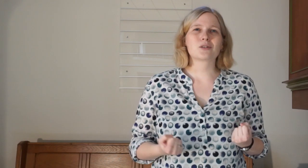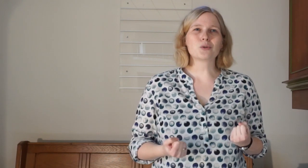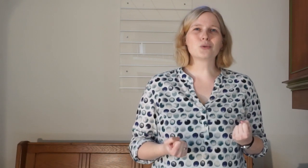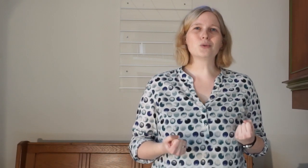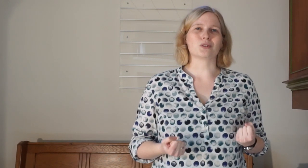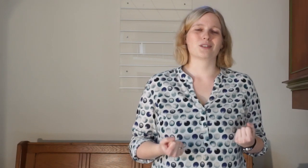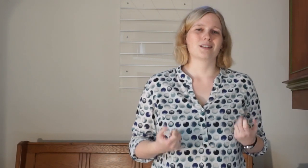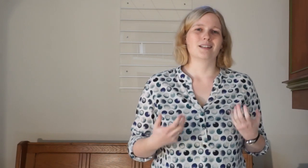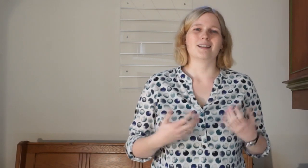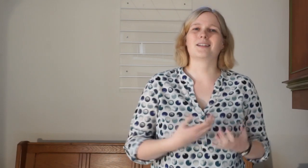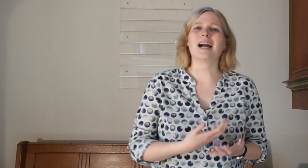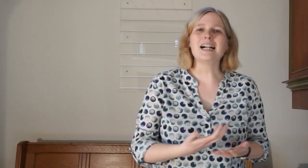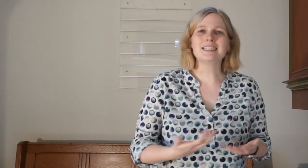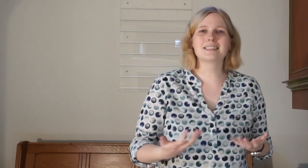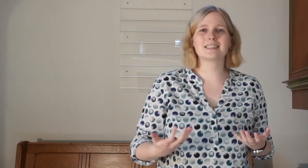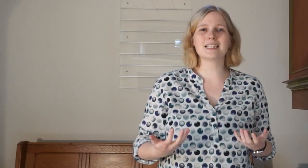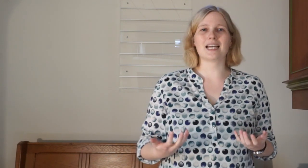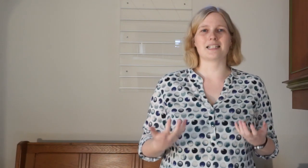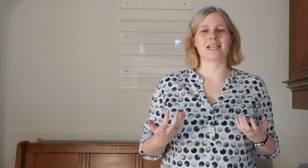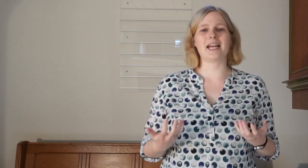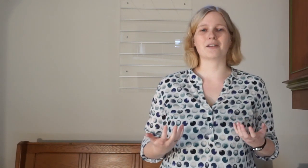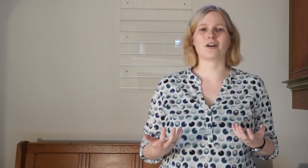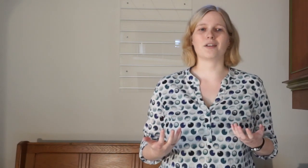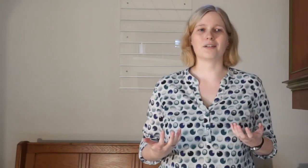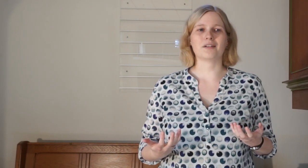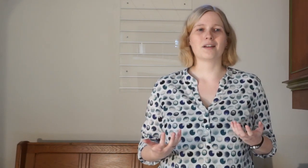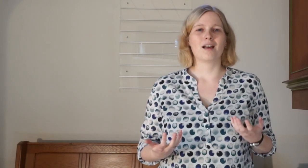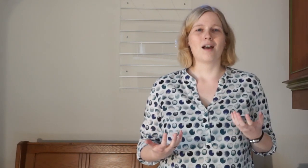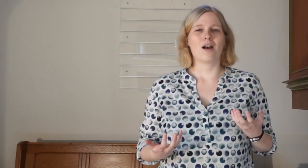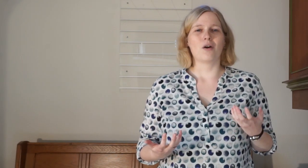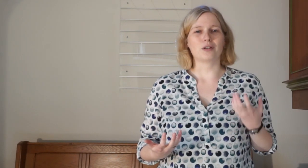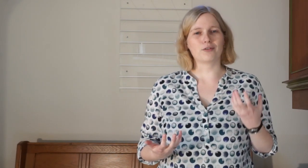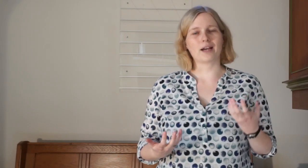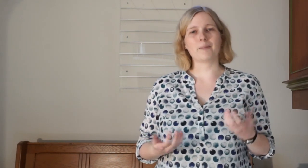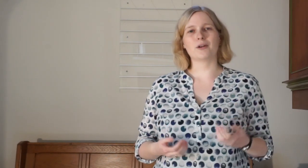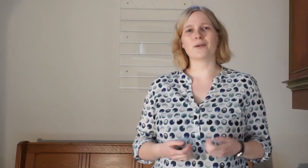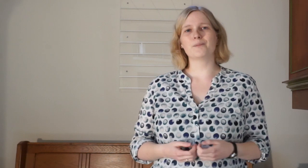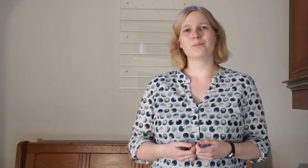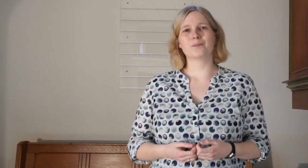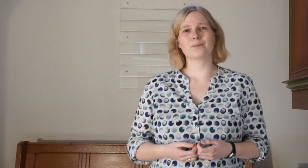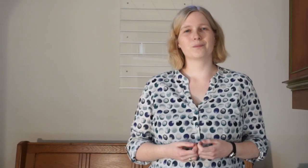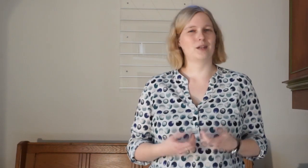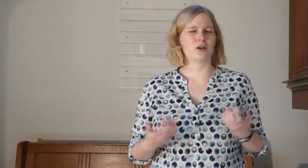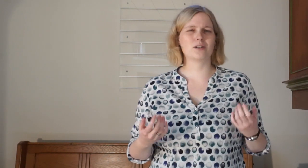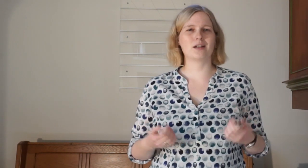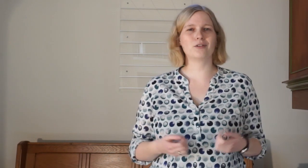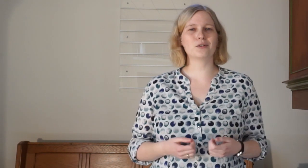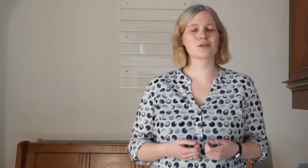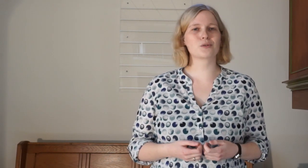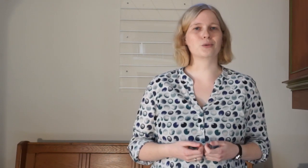so gut, dass sie all diese Dinge erzählen konnten. Und der Fremde, ihr hörte einfach nur zu.